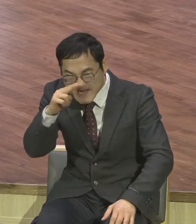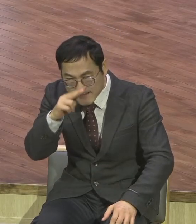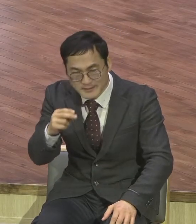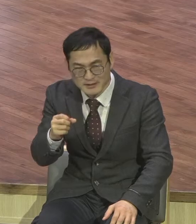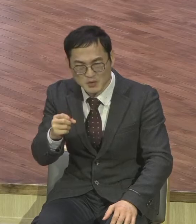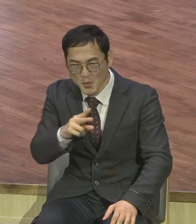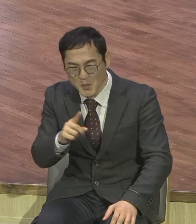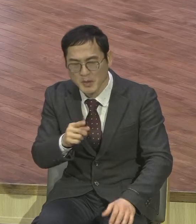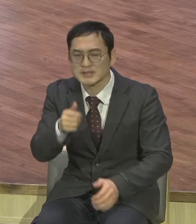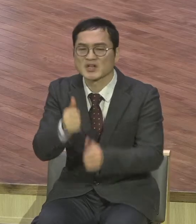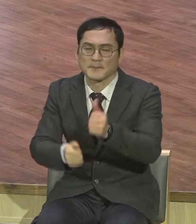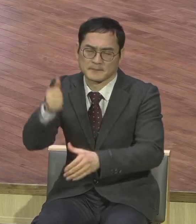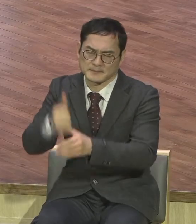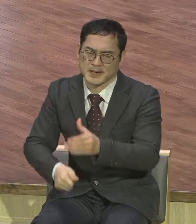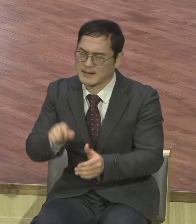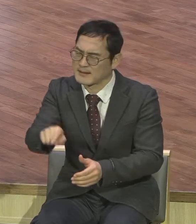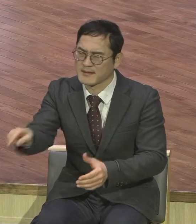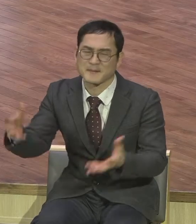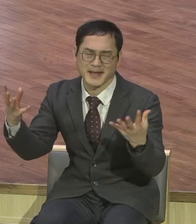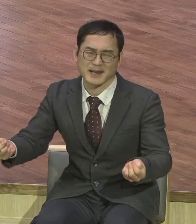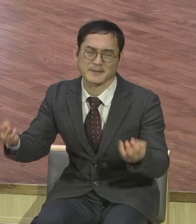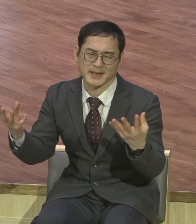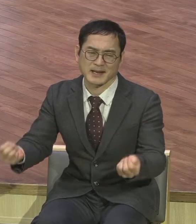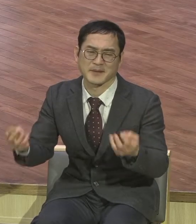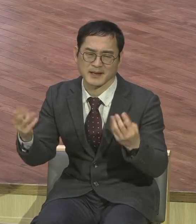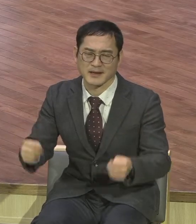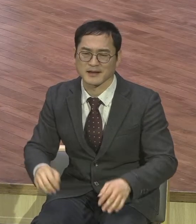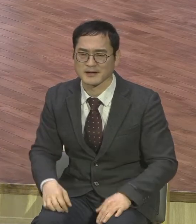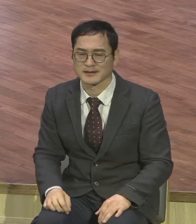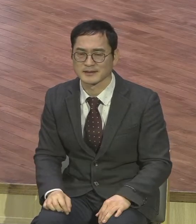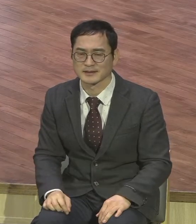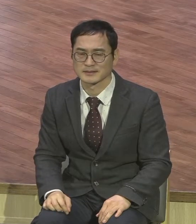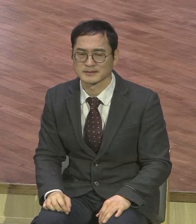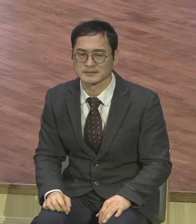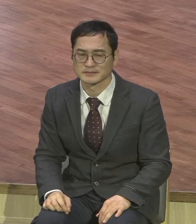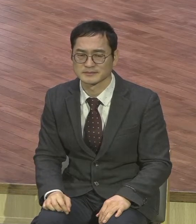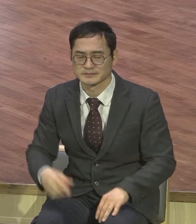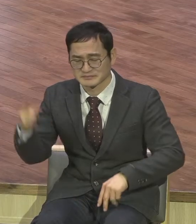실족병에 걸리는 순간 모든 걸 다 털어져 버립니다